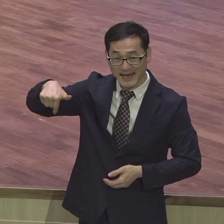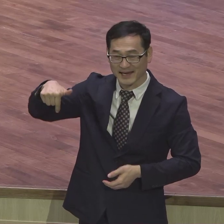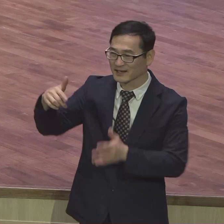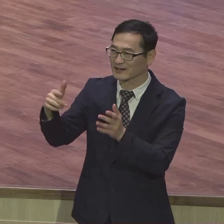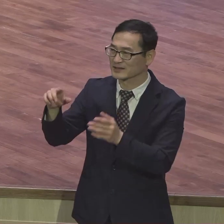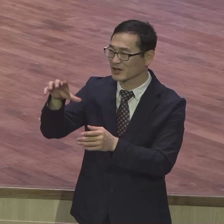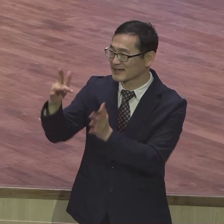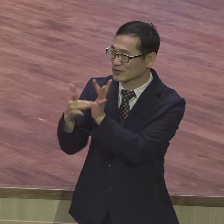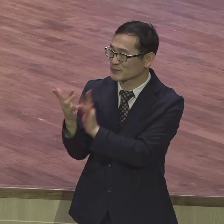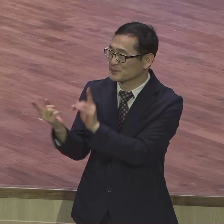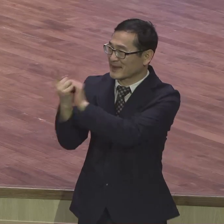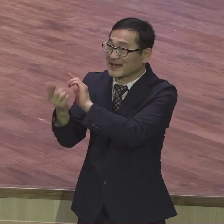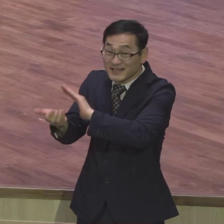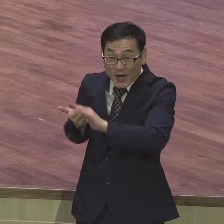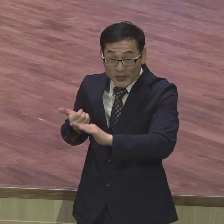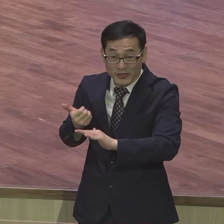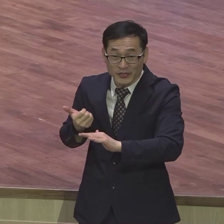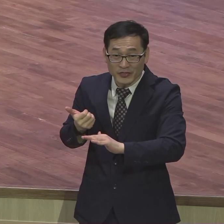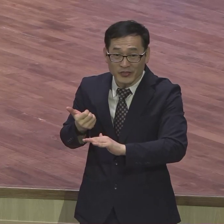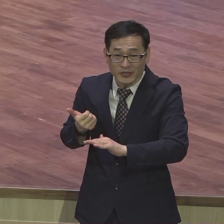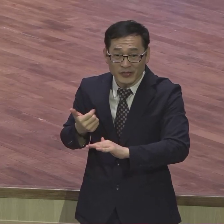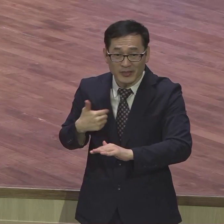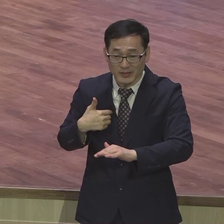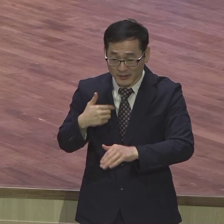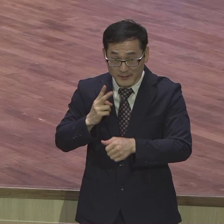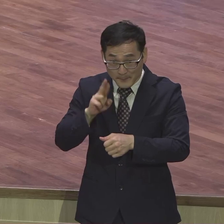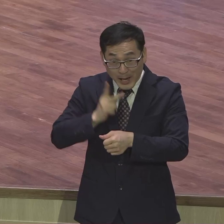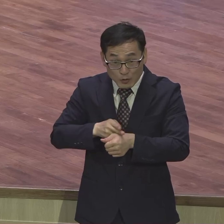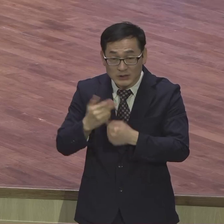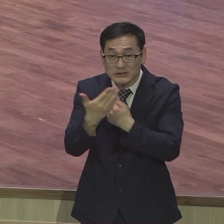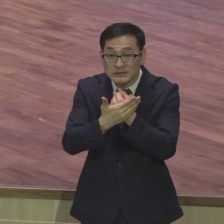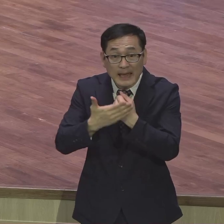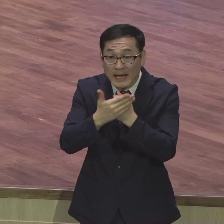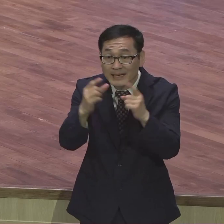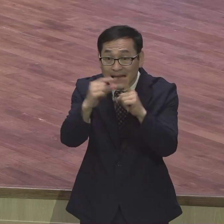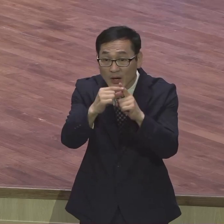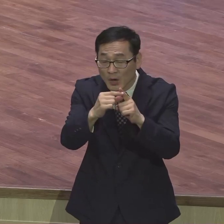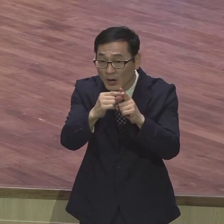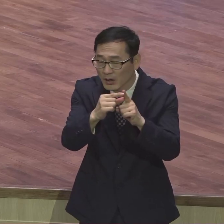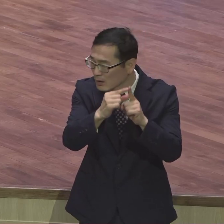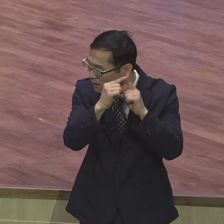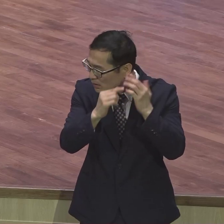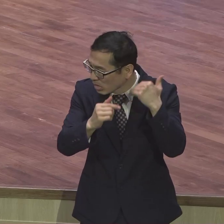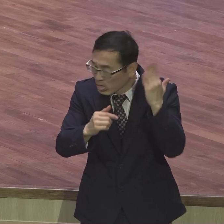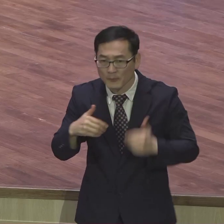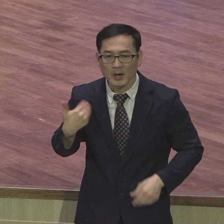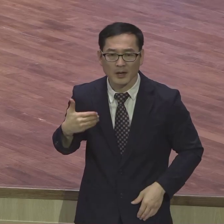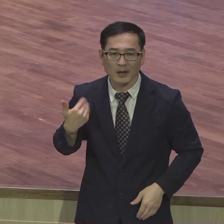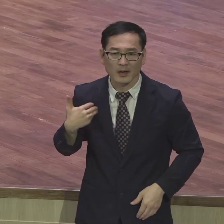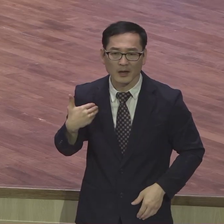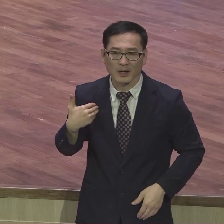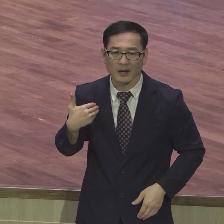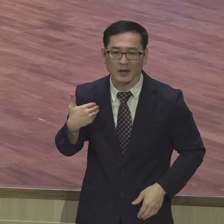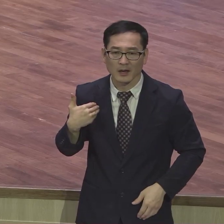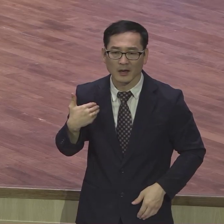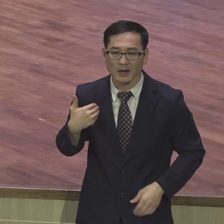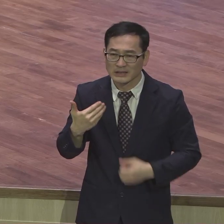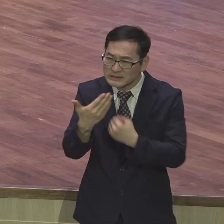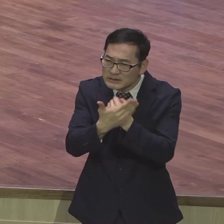바울에게는 은혜라는 단어가 없었어요 은혜라는 단어가 없었어요 그런 삶이 없었습니다 은혜라는